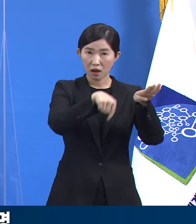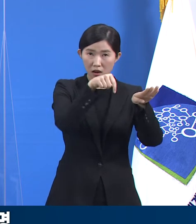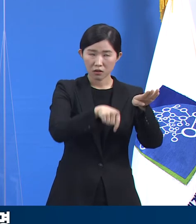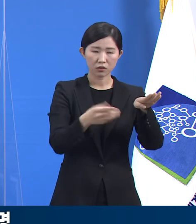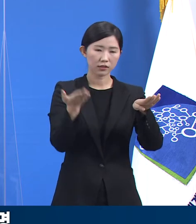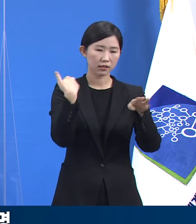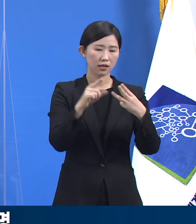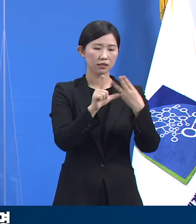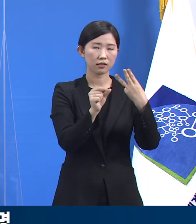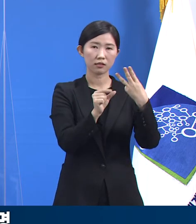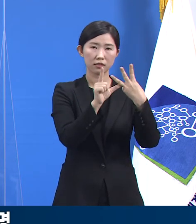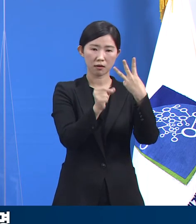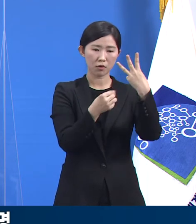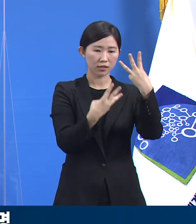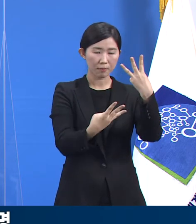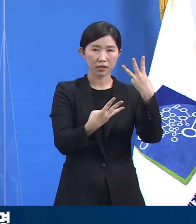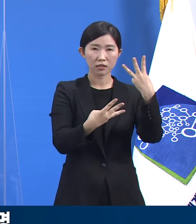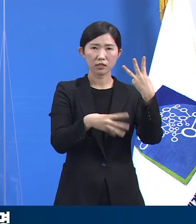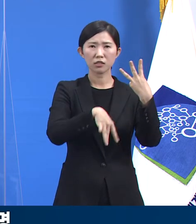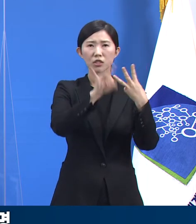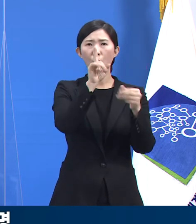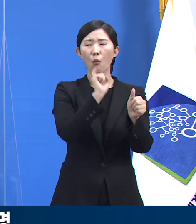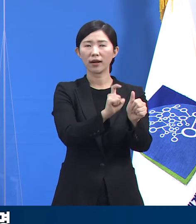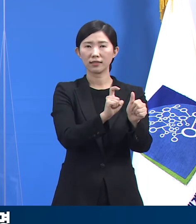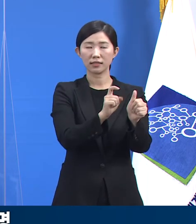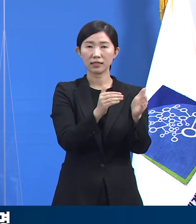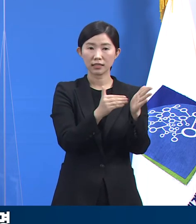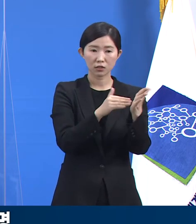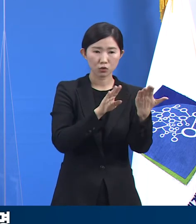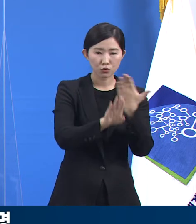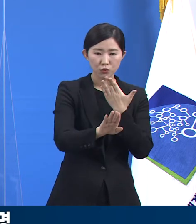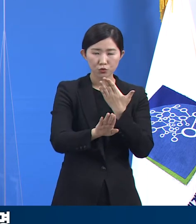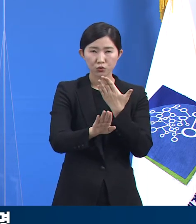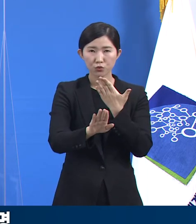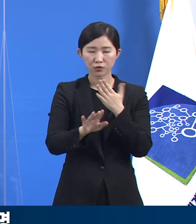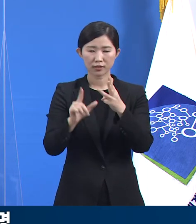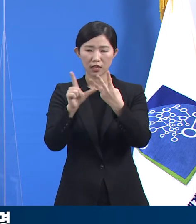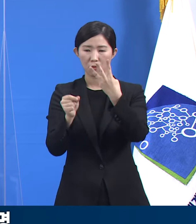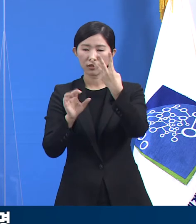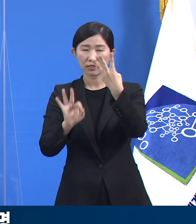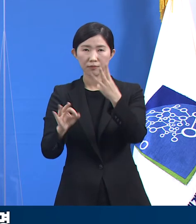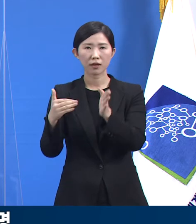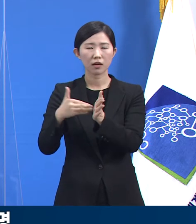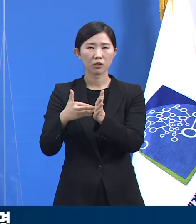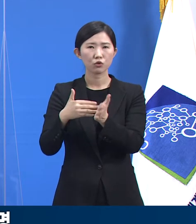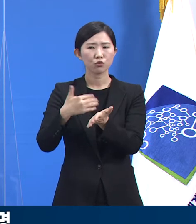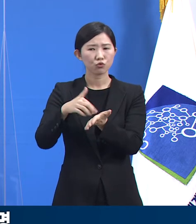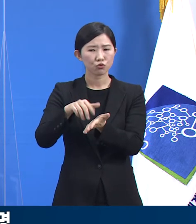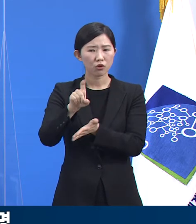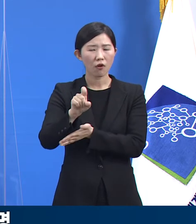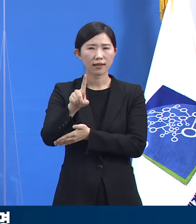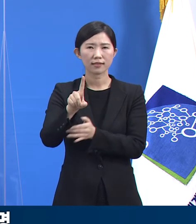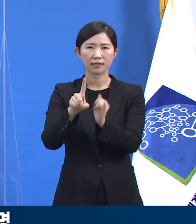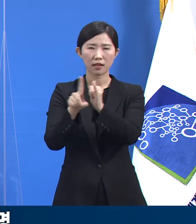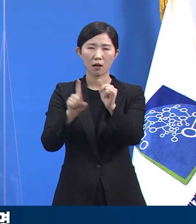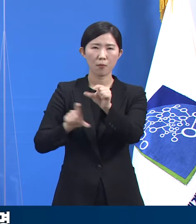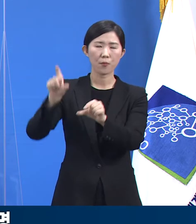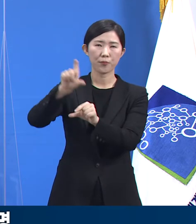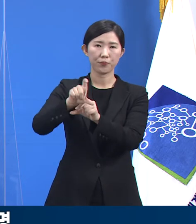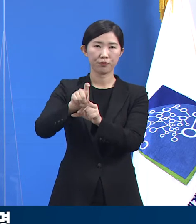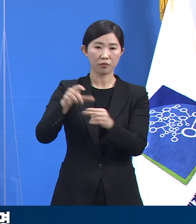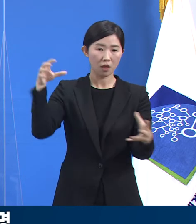최초 확진자 1명 확인된 이후 10일까지 11명이 추가 양성 반응을 보이며 11일 0시 기준